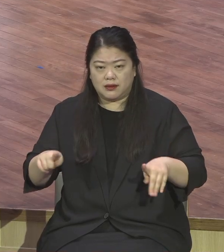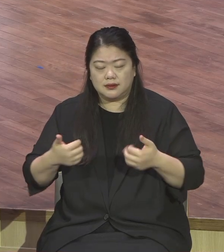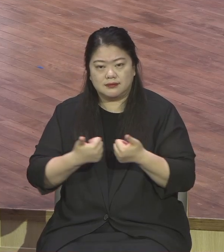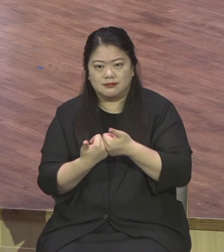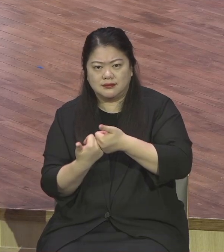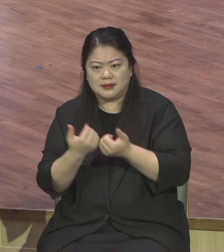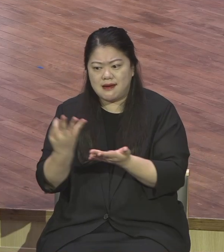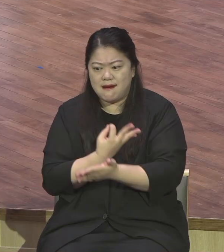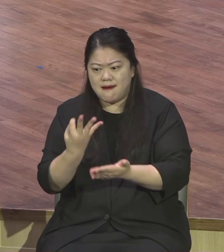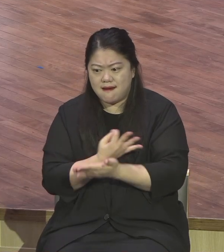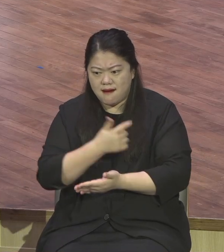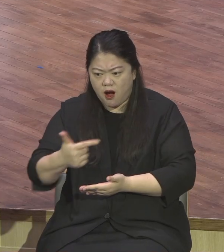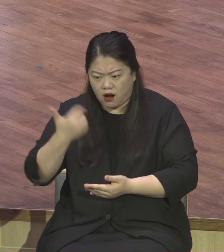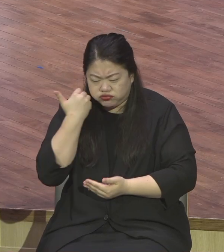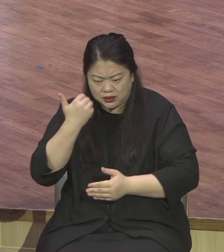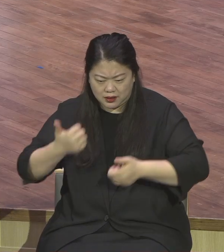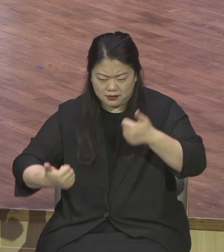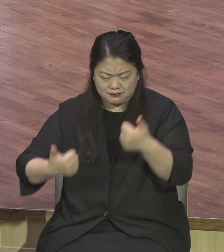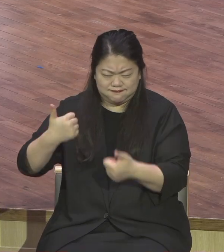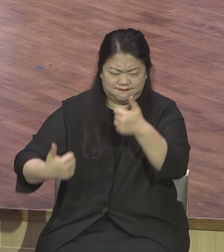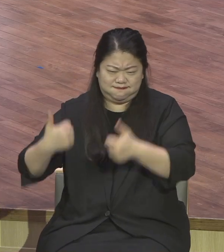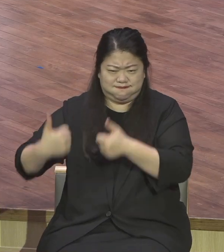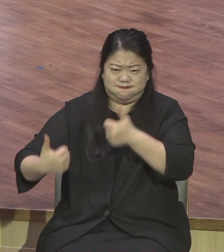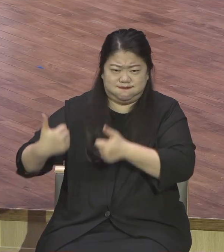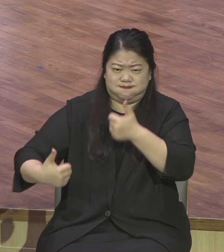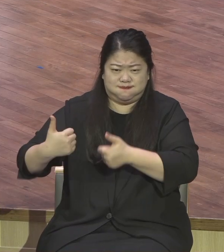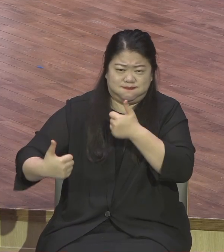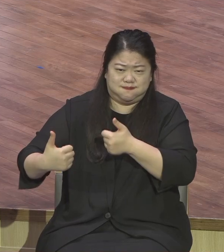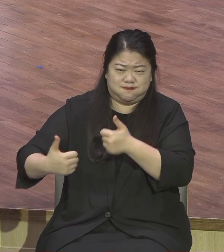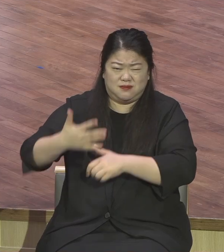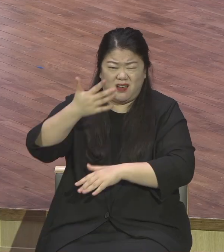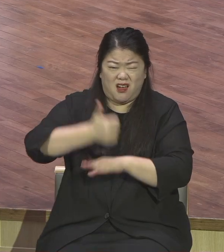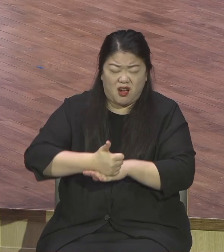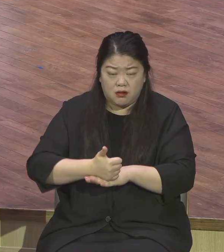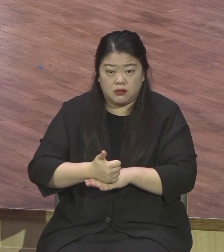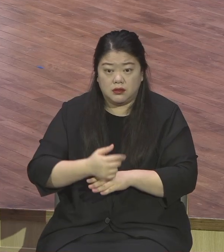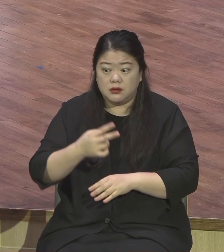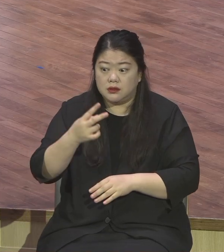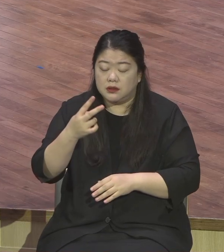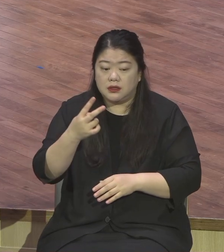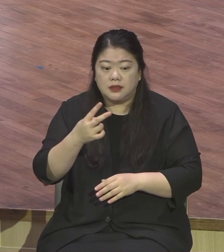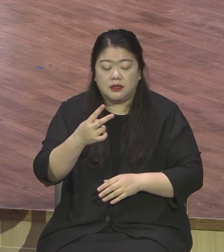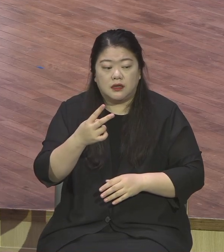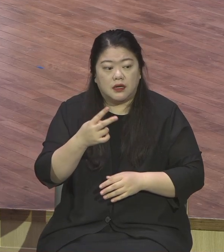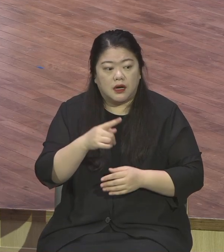빠지게 돼서 이런 상황 속에서 2008년 하워드 슬츠가 다시